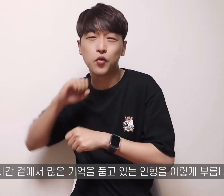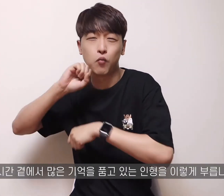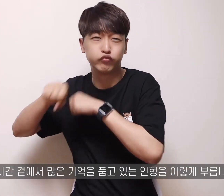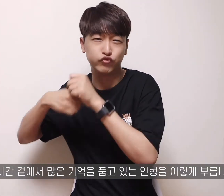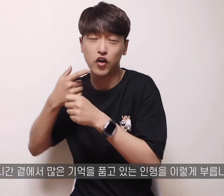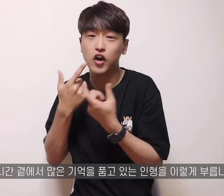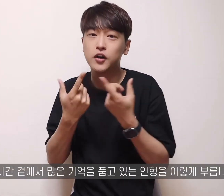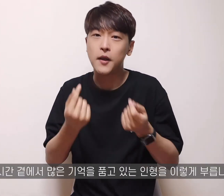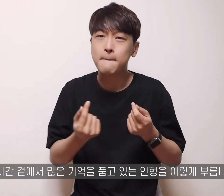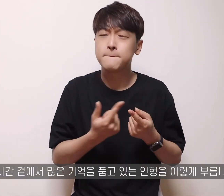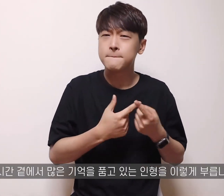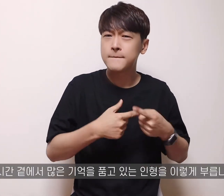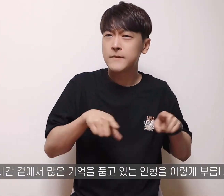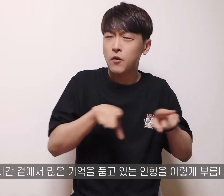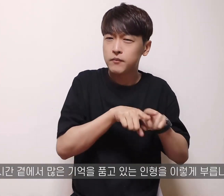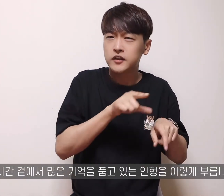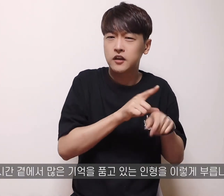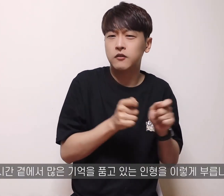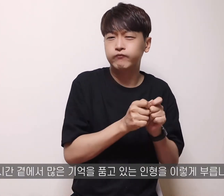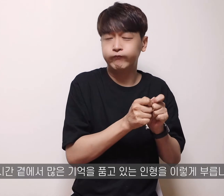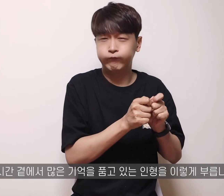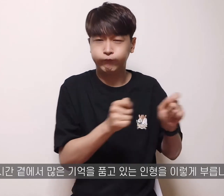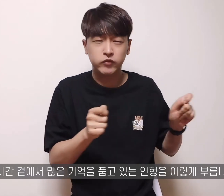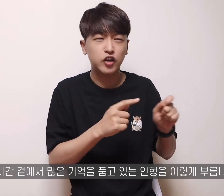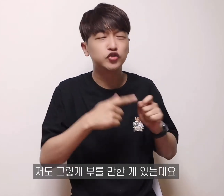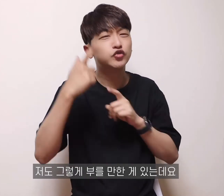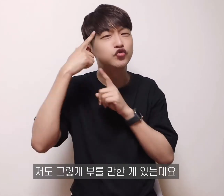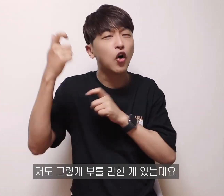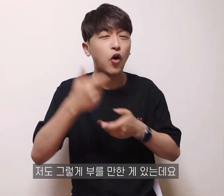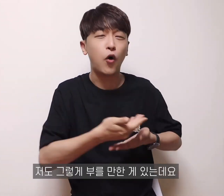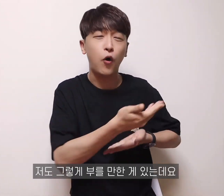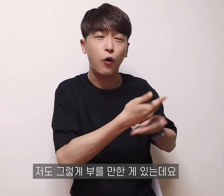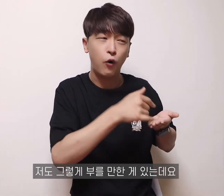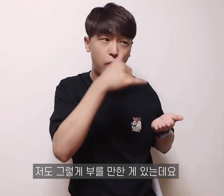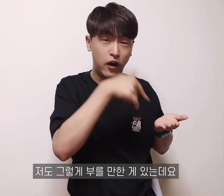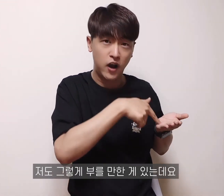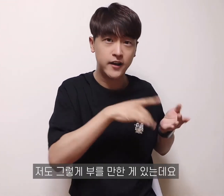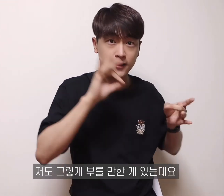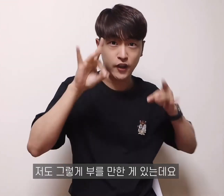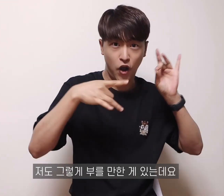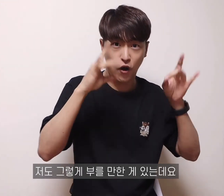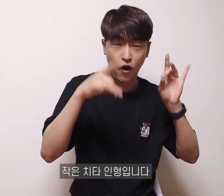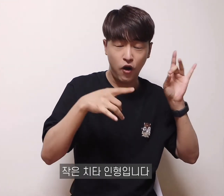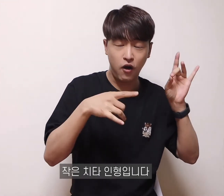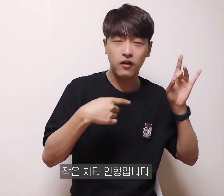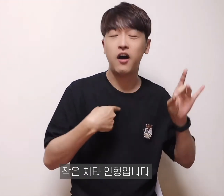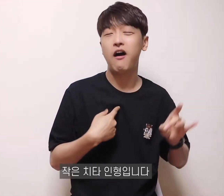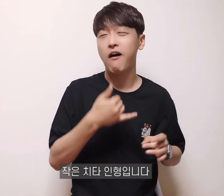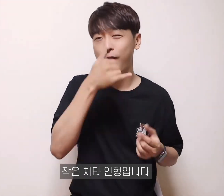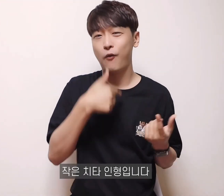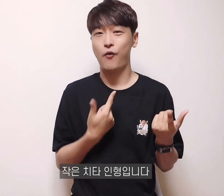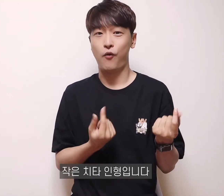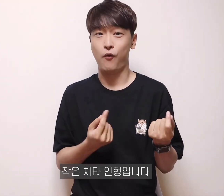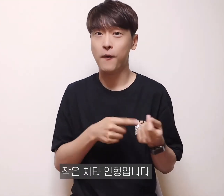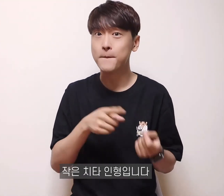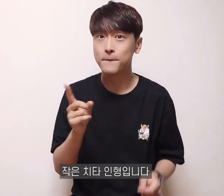인형을 이렇게 부릅니다 저도 그렇게 부를만한 게 있는데요 작은 치타 인형입니다